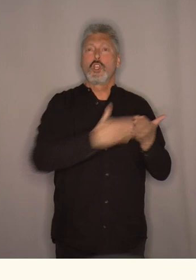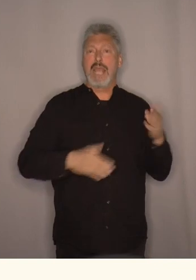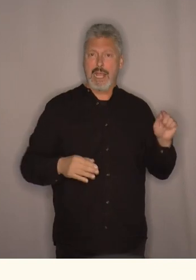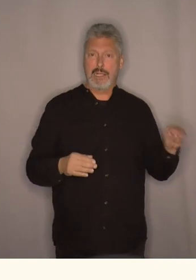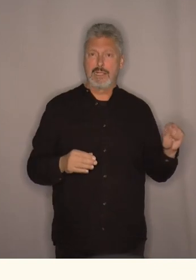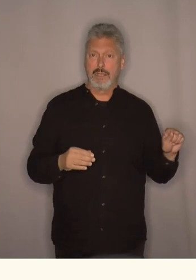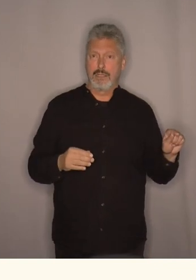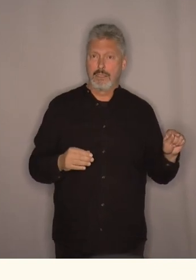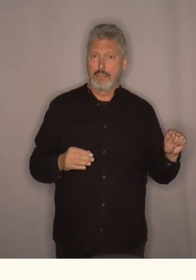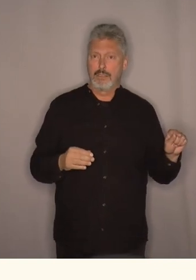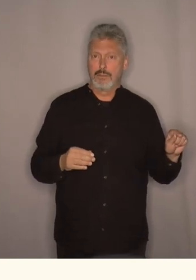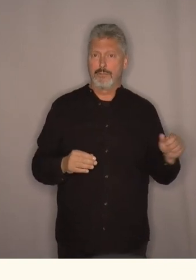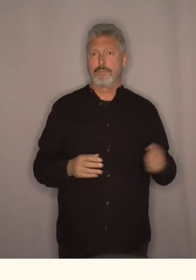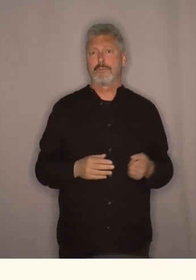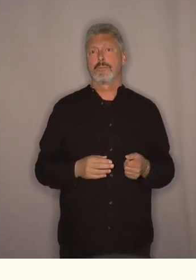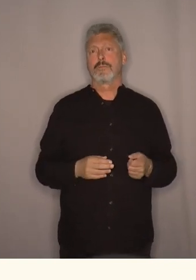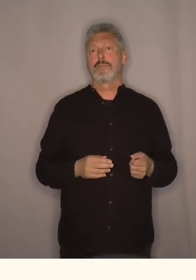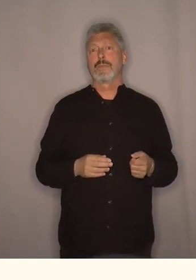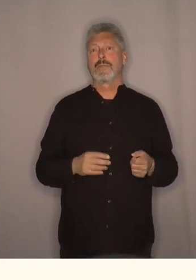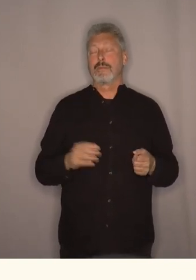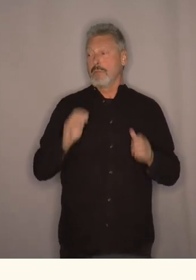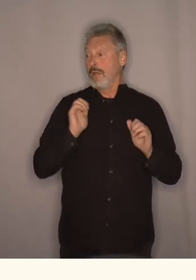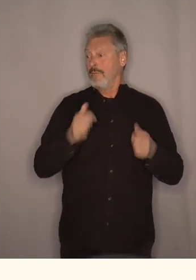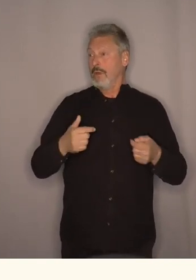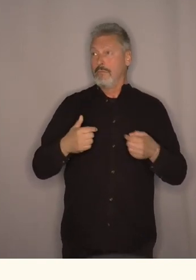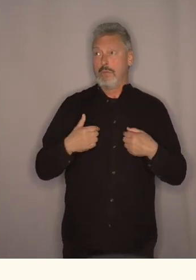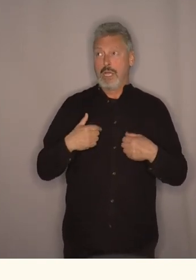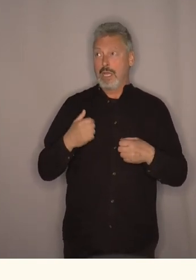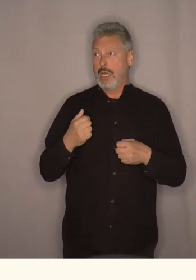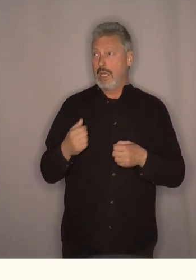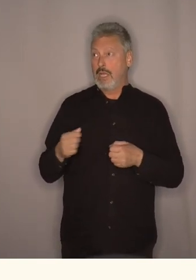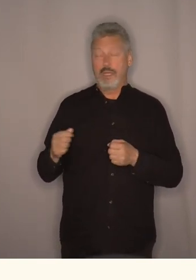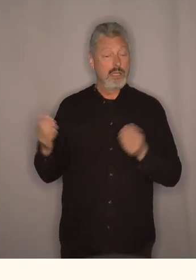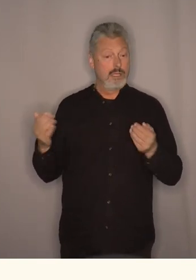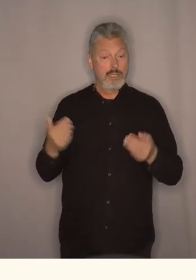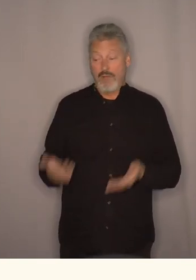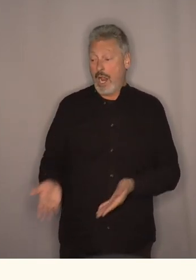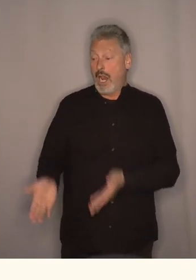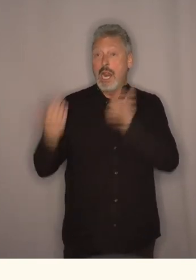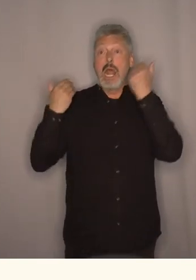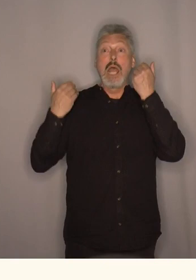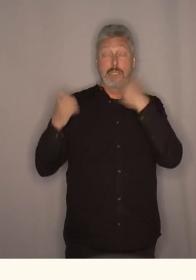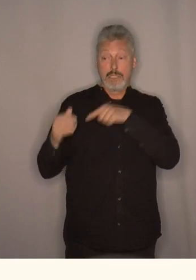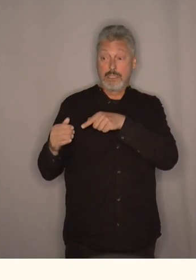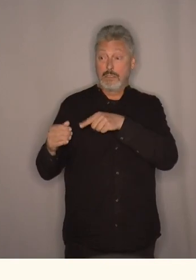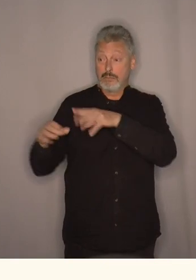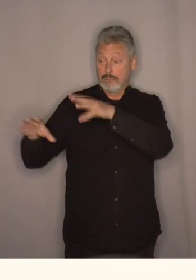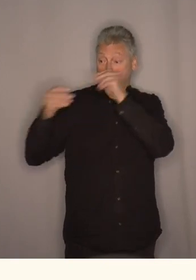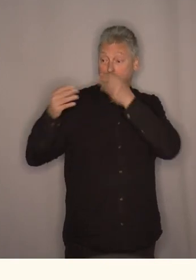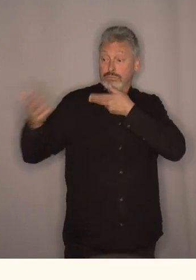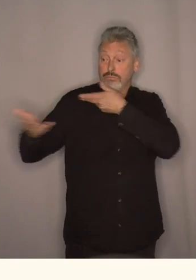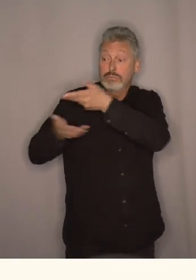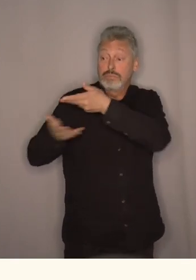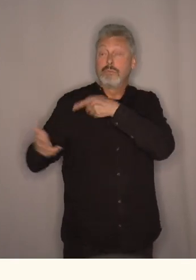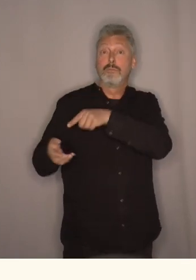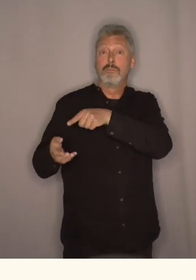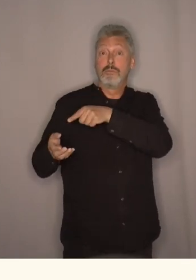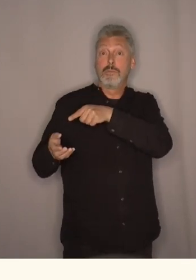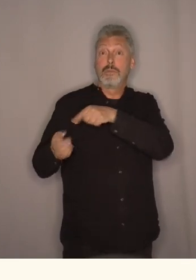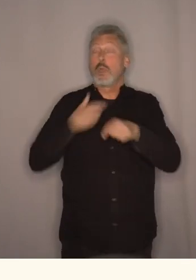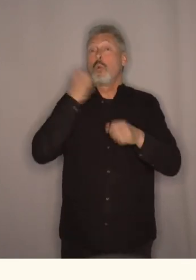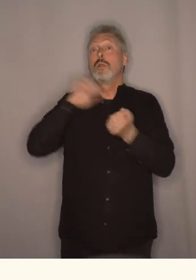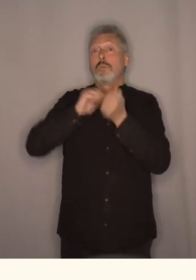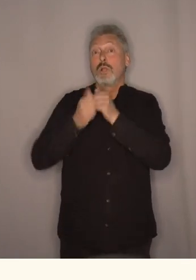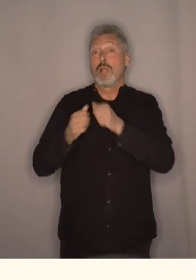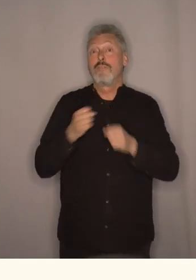i Marie-Madredel og Sporpris. Men for meg så var det egentlig ikke så vanskelig å forstå hva disse ungdomspolitikerne fra det høyre